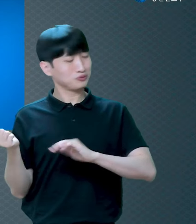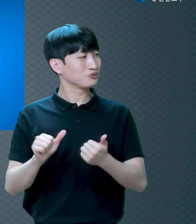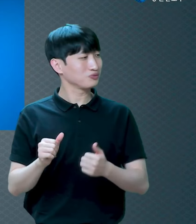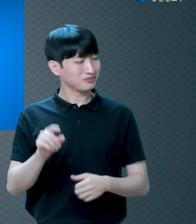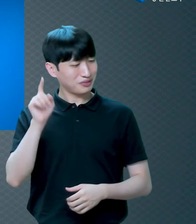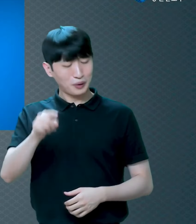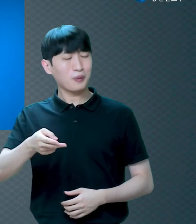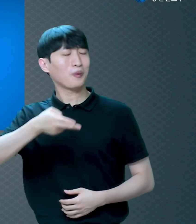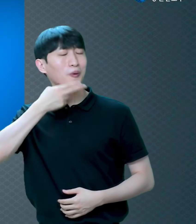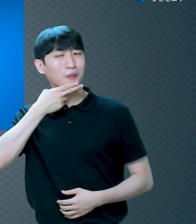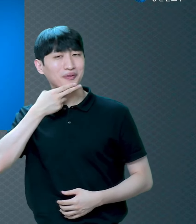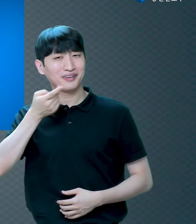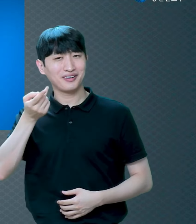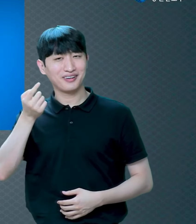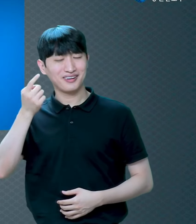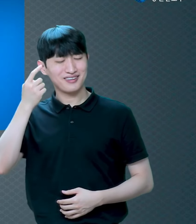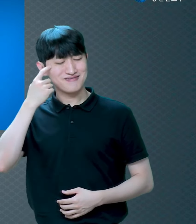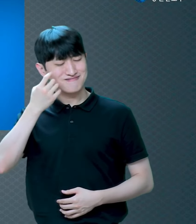없어요